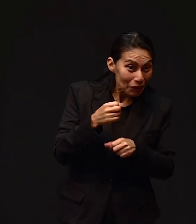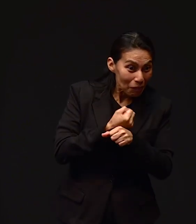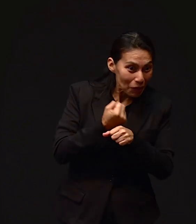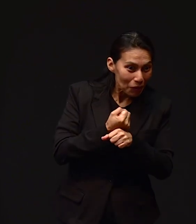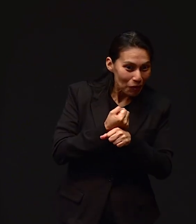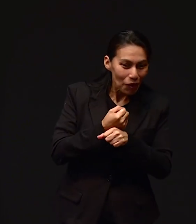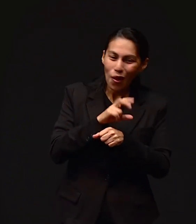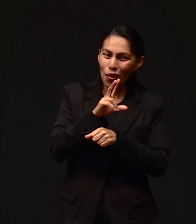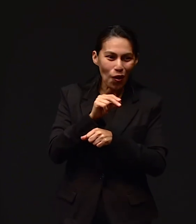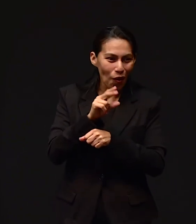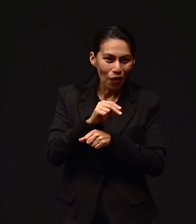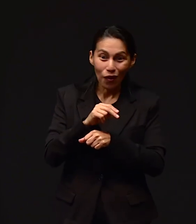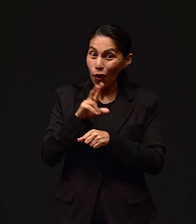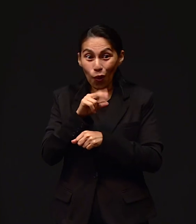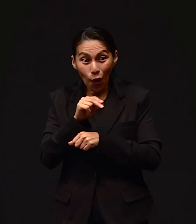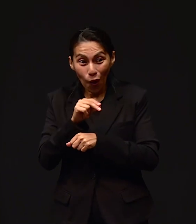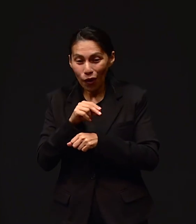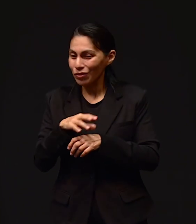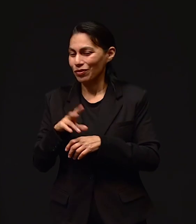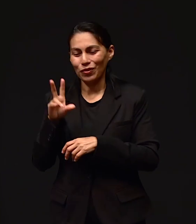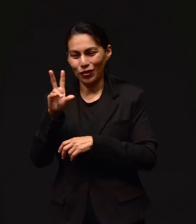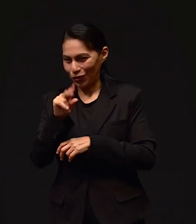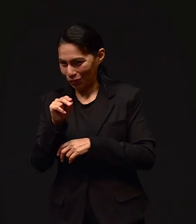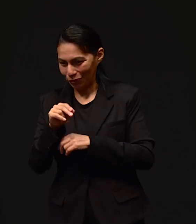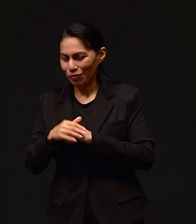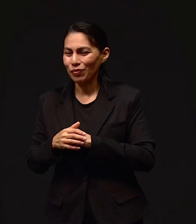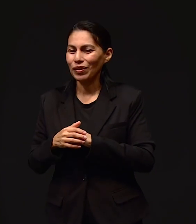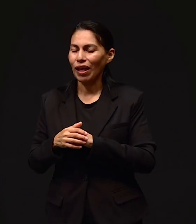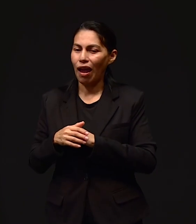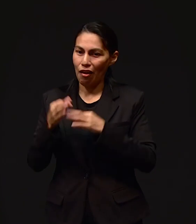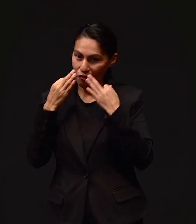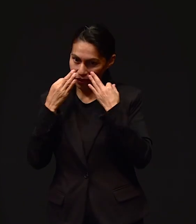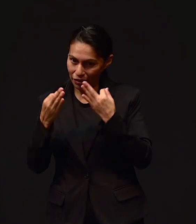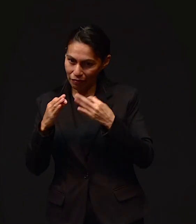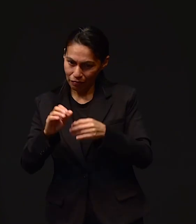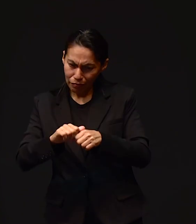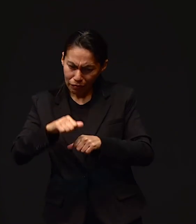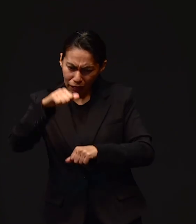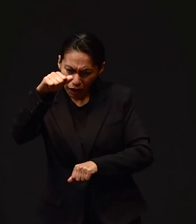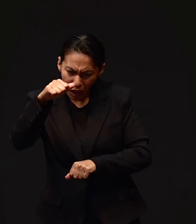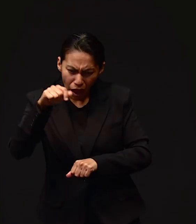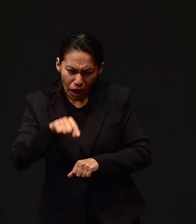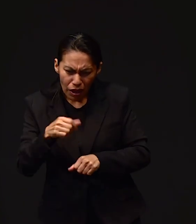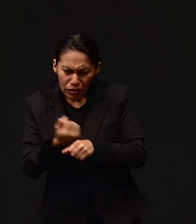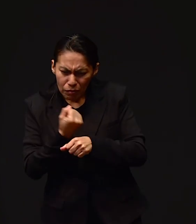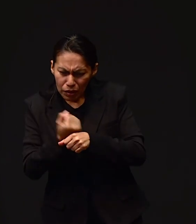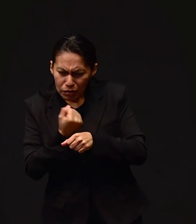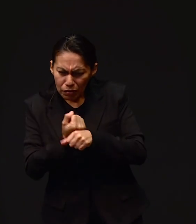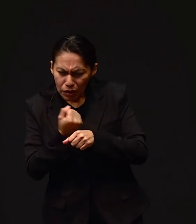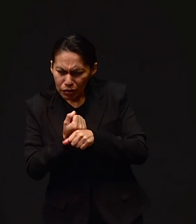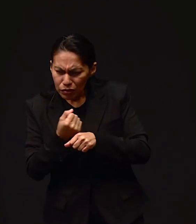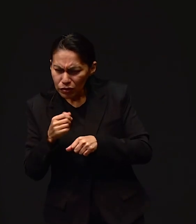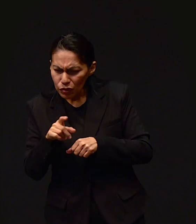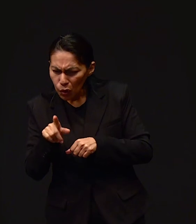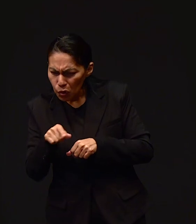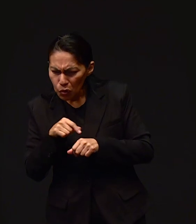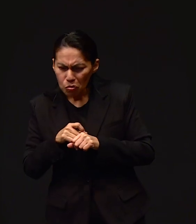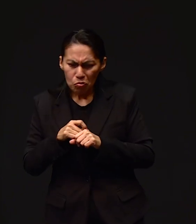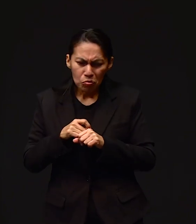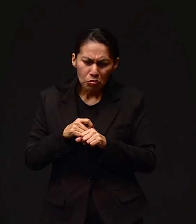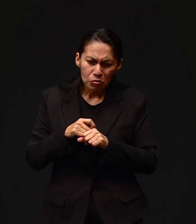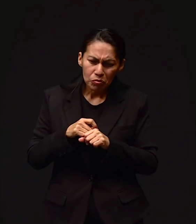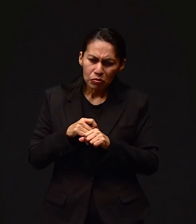No, no, fíjese. Entonces, me dice, mira, mírete estos zapatos.